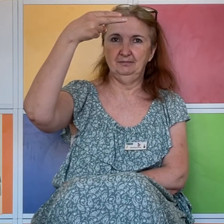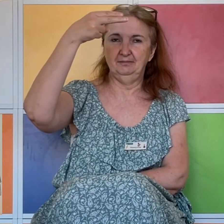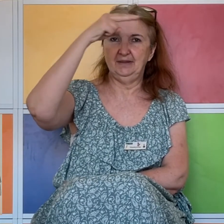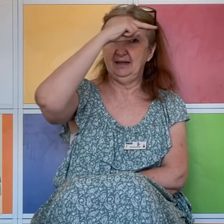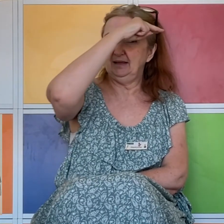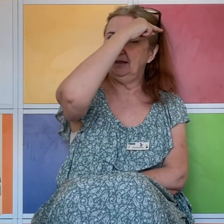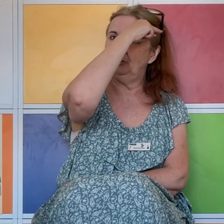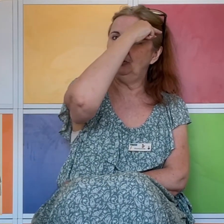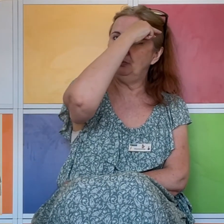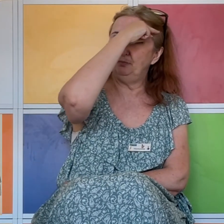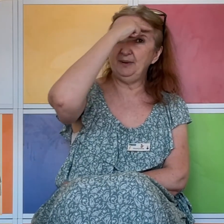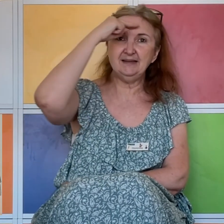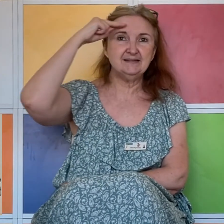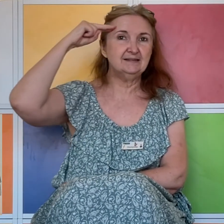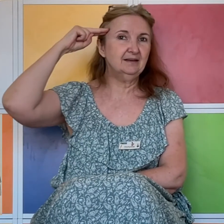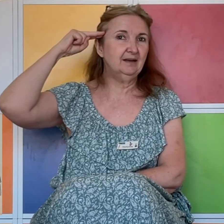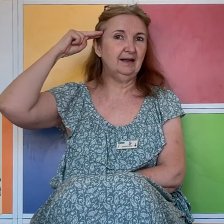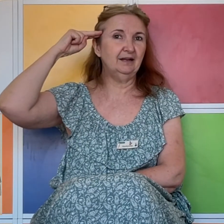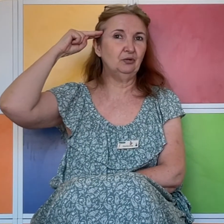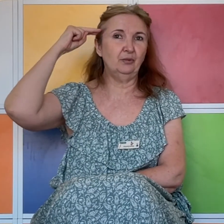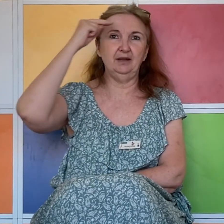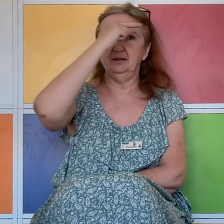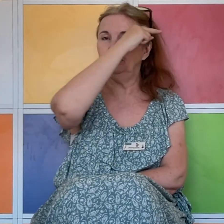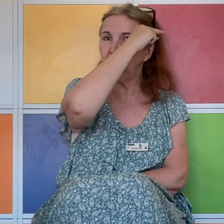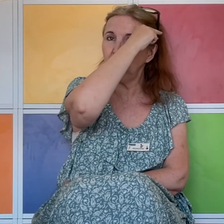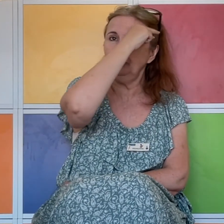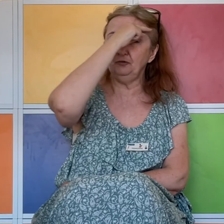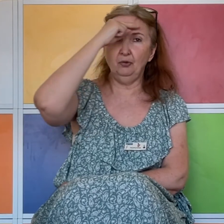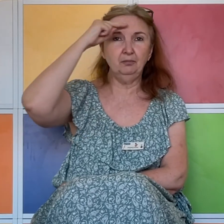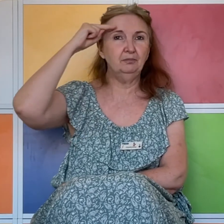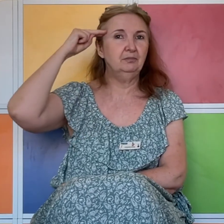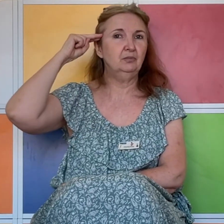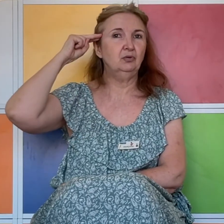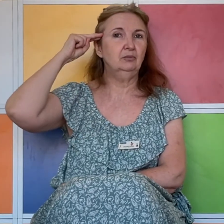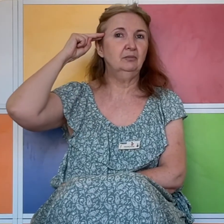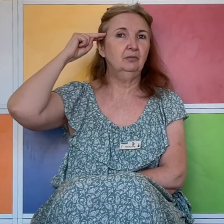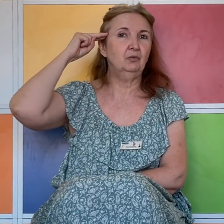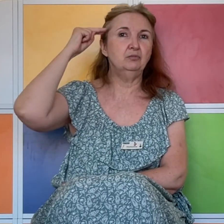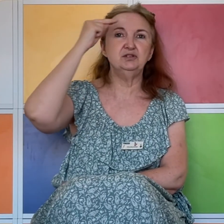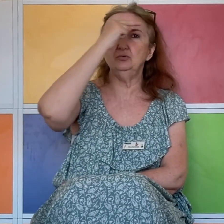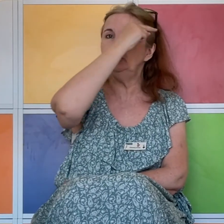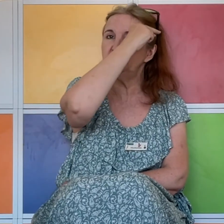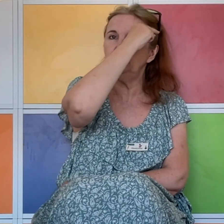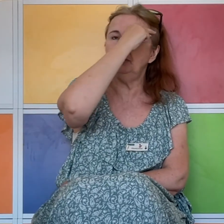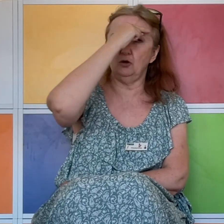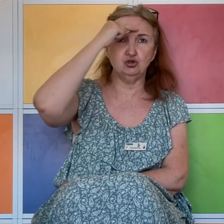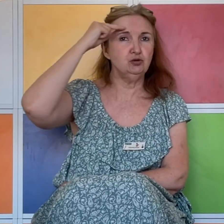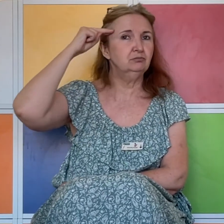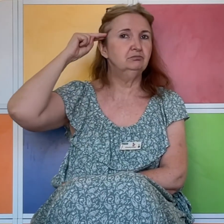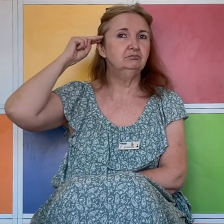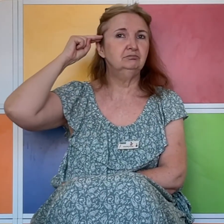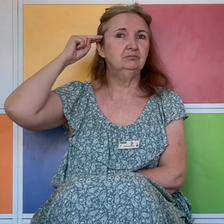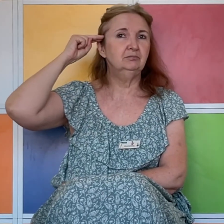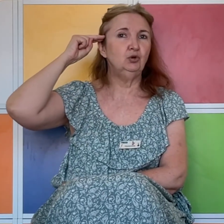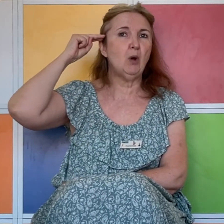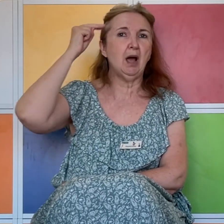Et on se passe la lettre N sur le front. Comme si on glissait une frange. Noir.